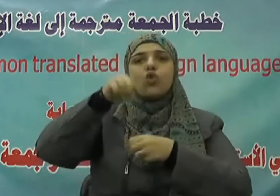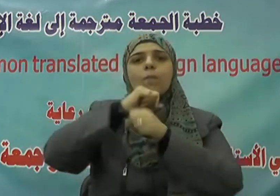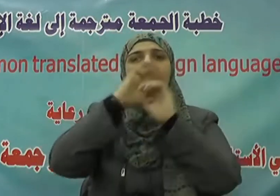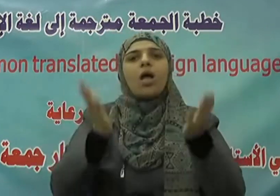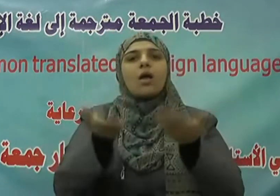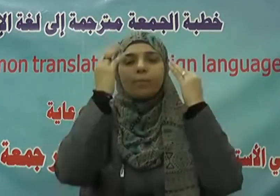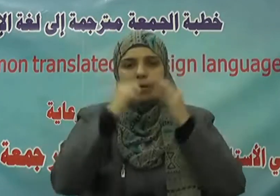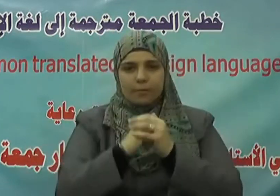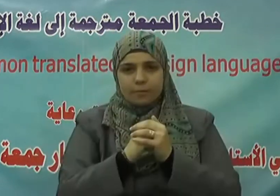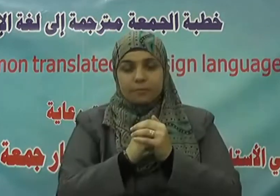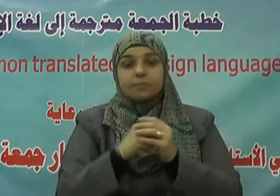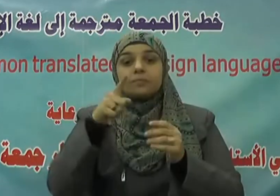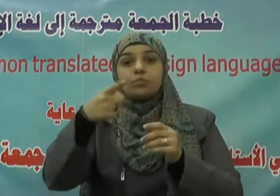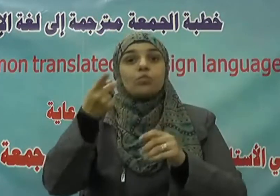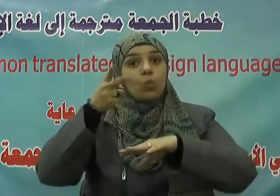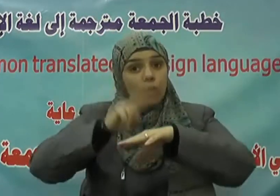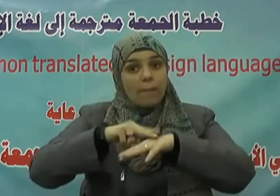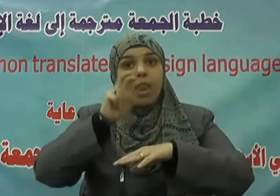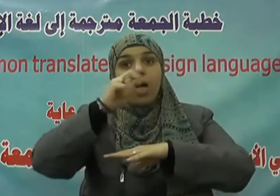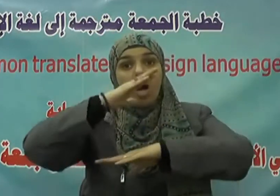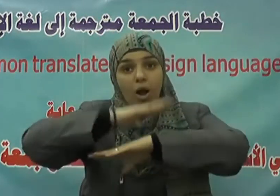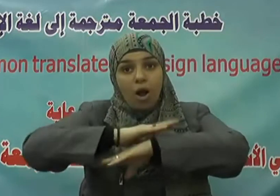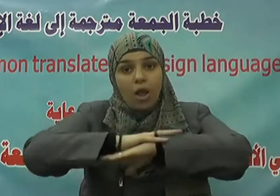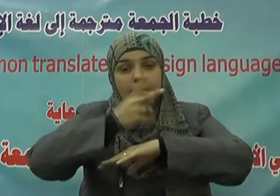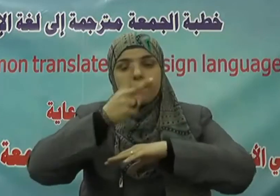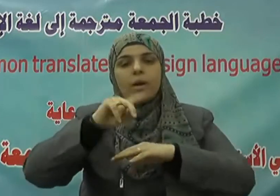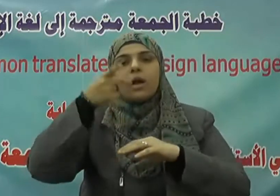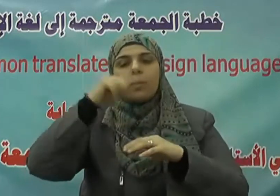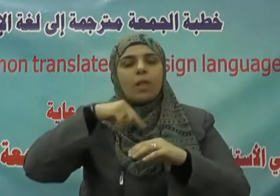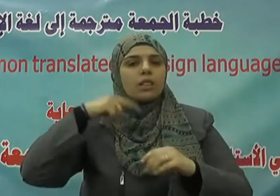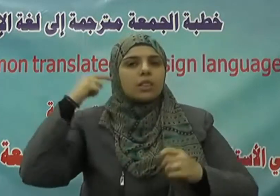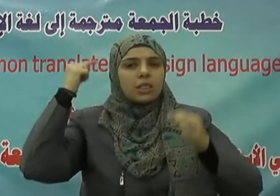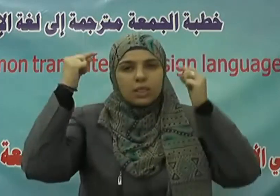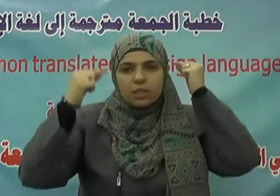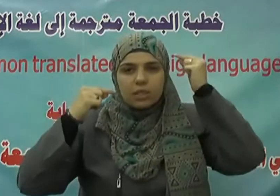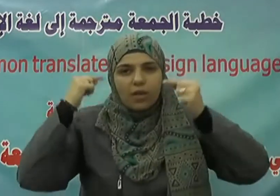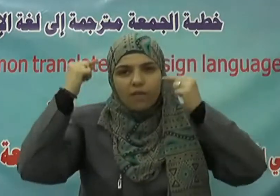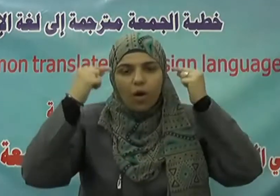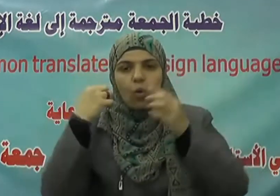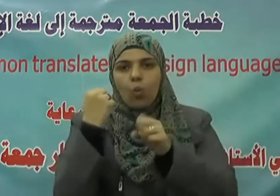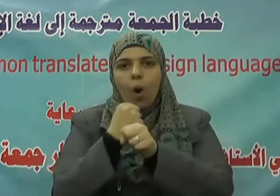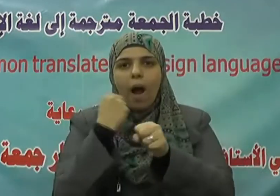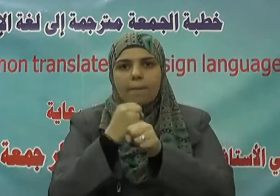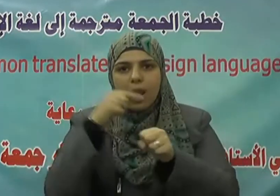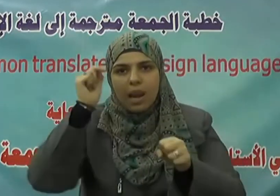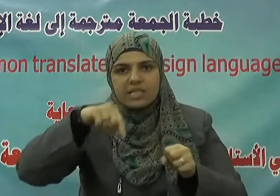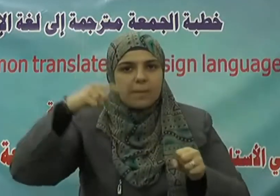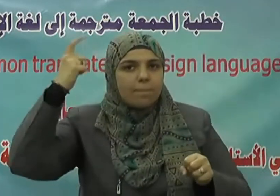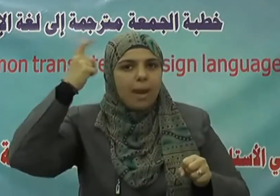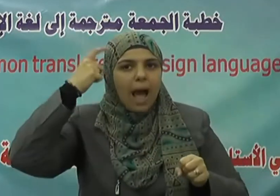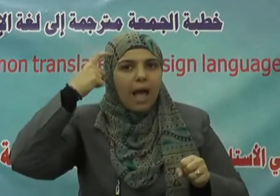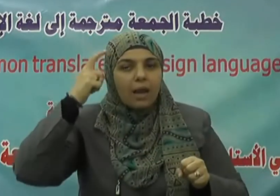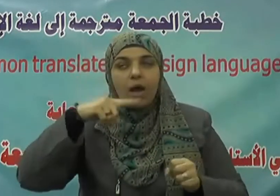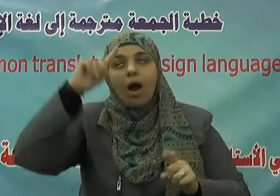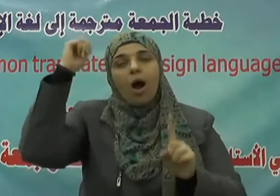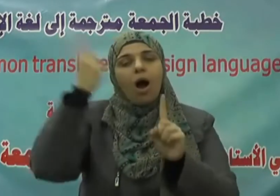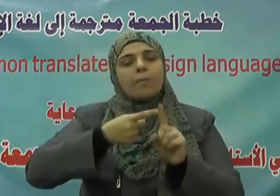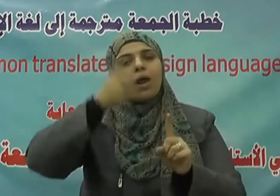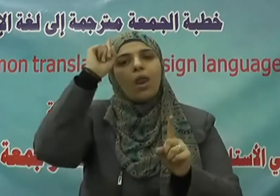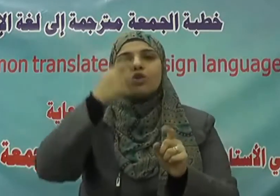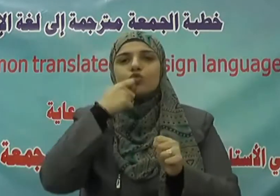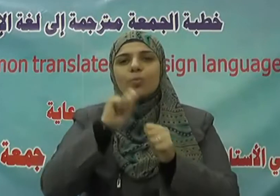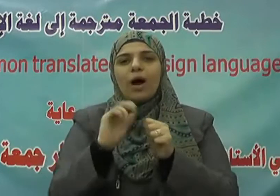هذه القيم قيمة التفكر وإعمال العقل ولقد أمر الله عز وجل